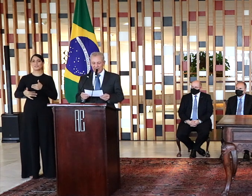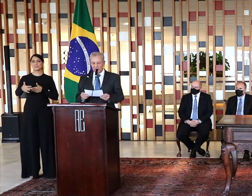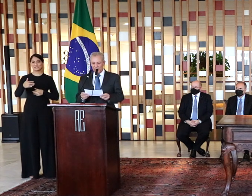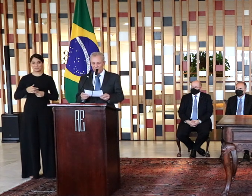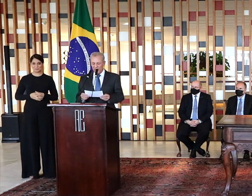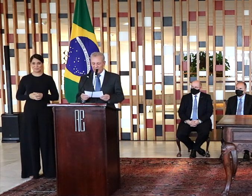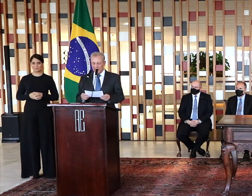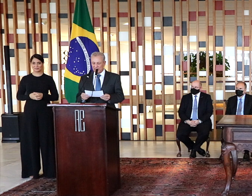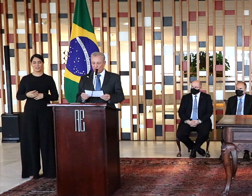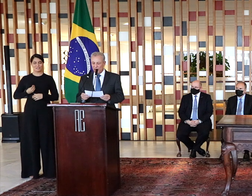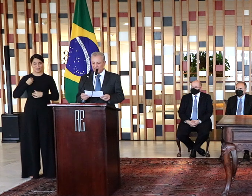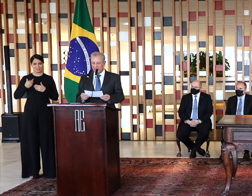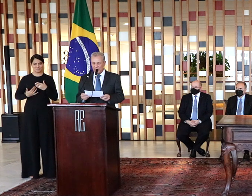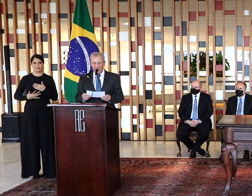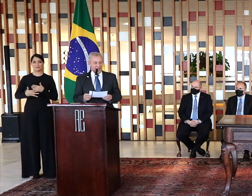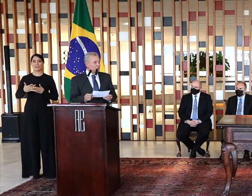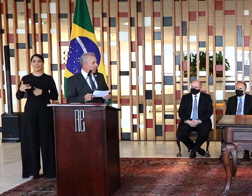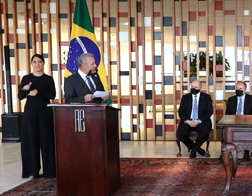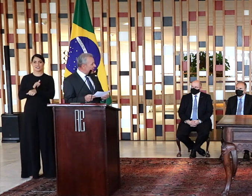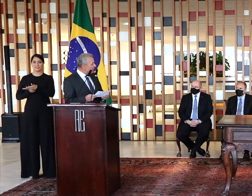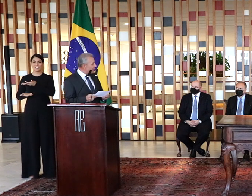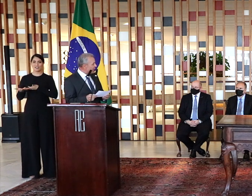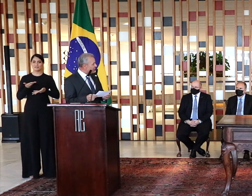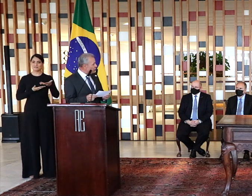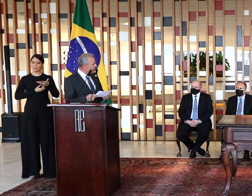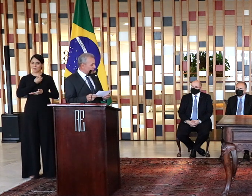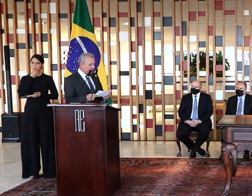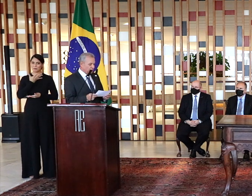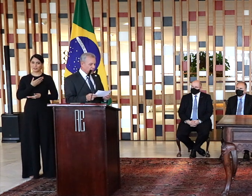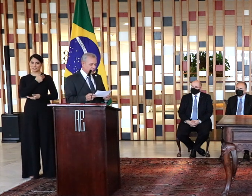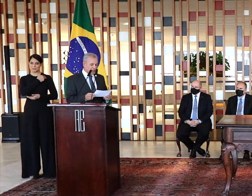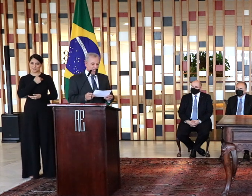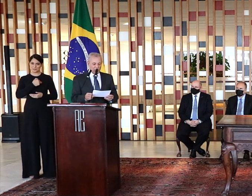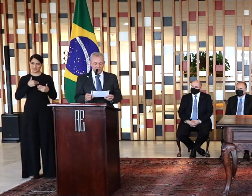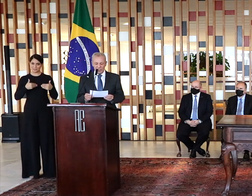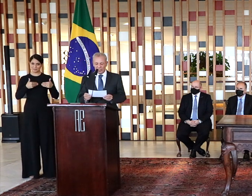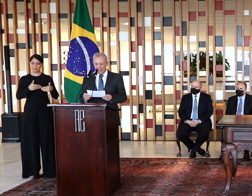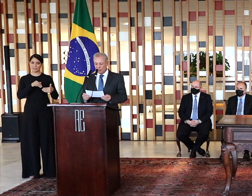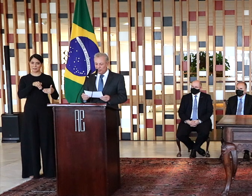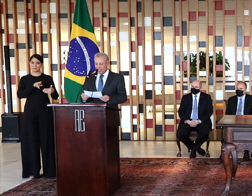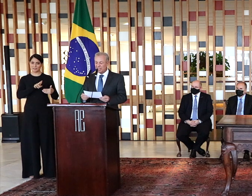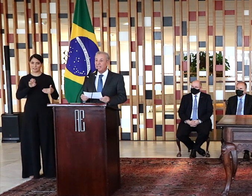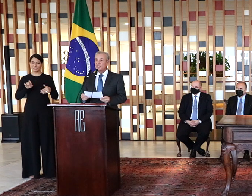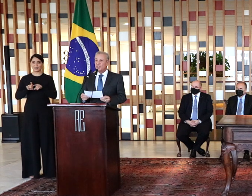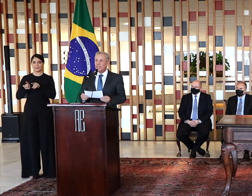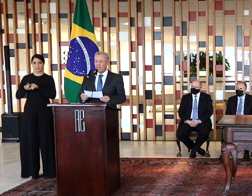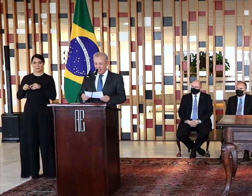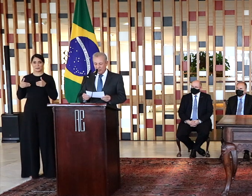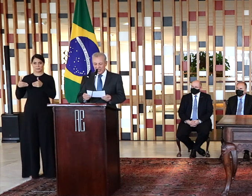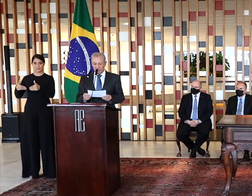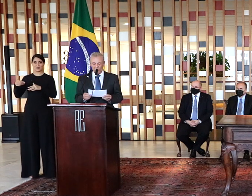sempre bem-vinda e exitosa entre o Ministério de Relações Exteriores e o Ministério de Minas e